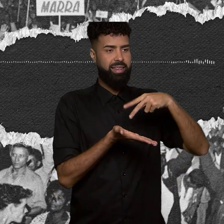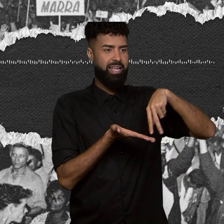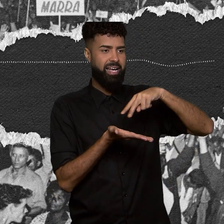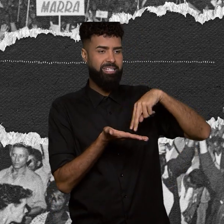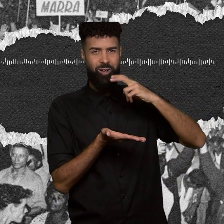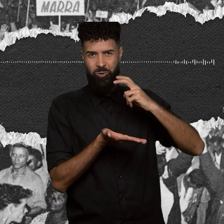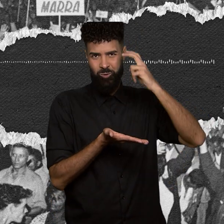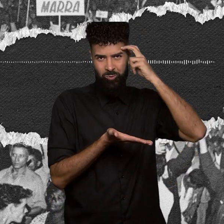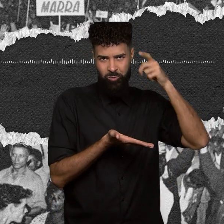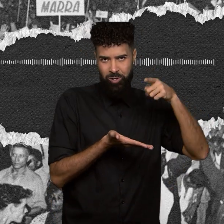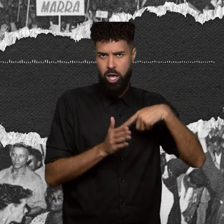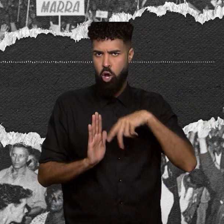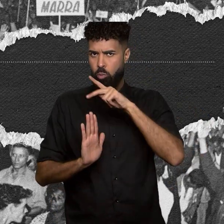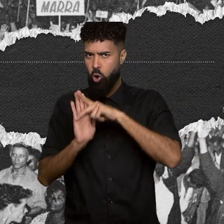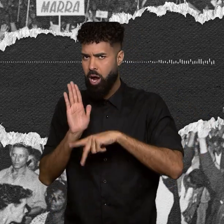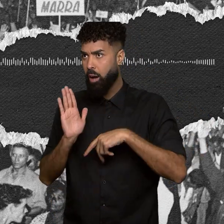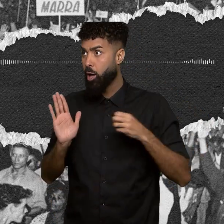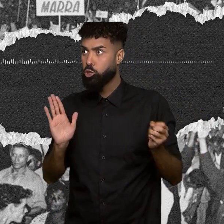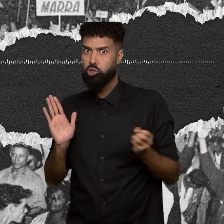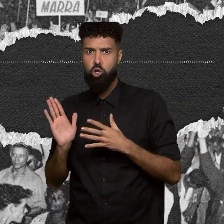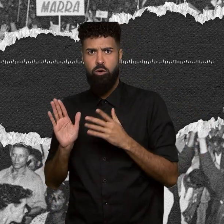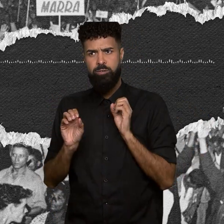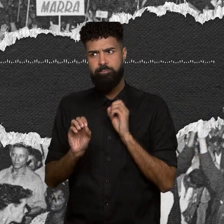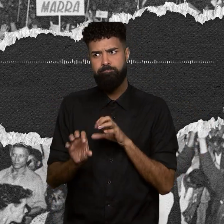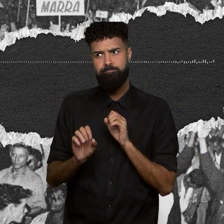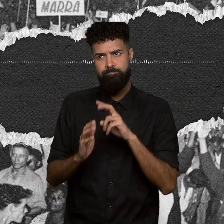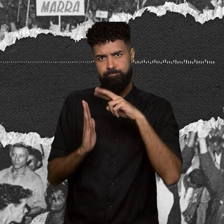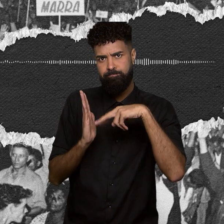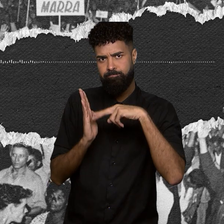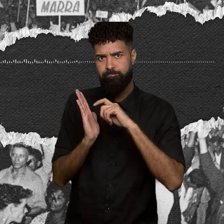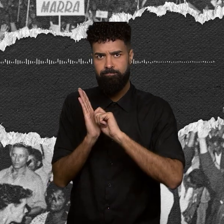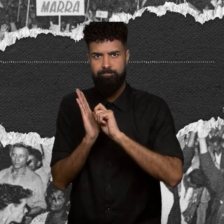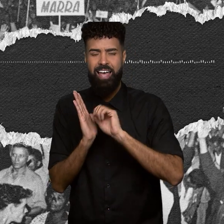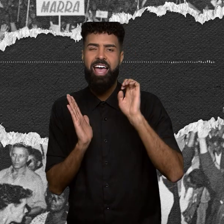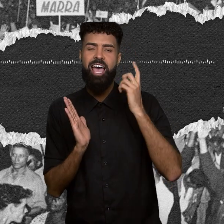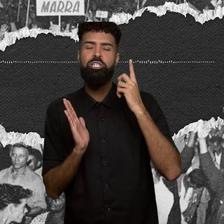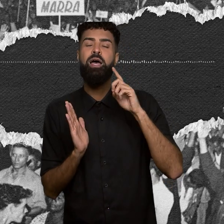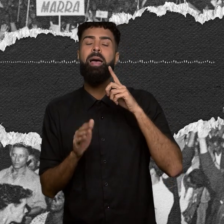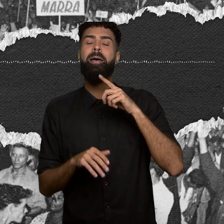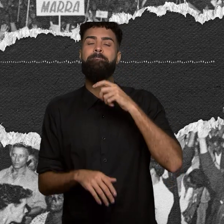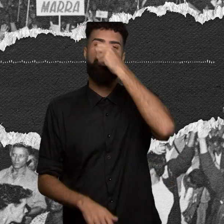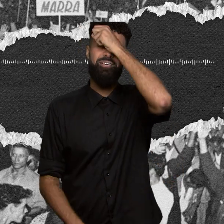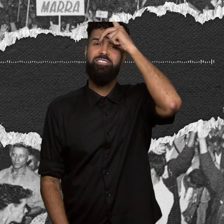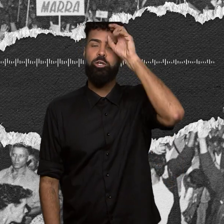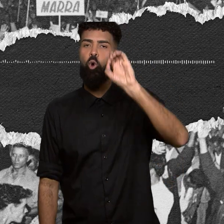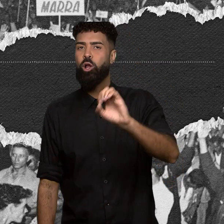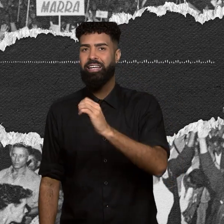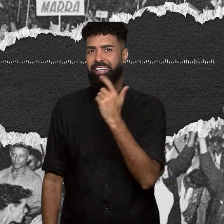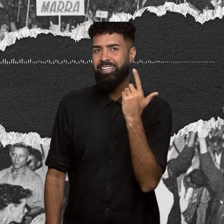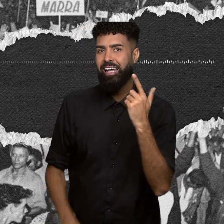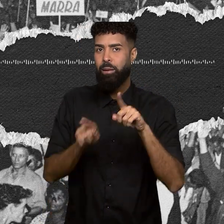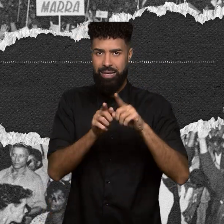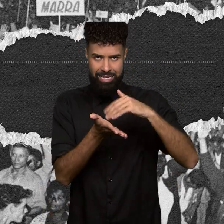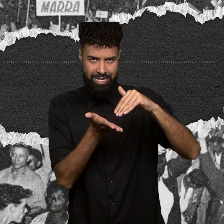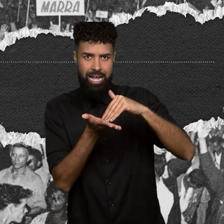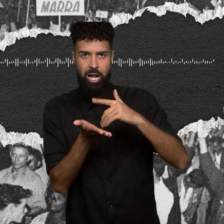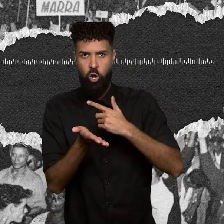inovador de alfabetização. O ex-prefeito de Olinda e depois secretário de Cultura do governo de Miguel Arraes, Germano Coelho,